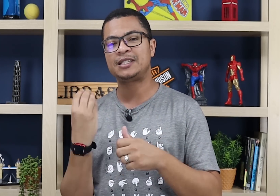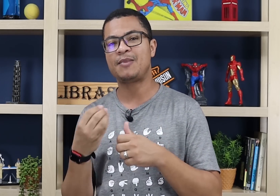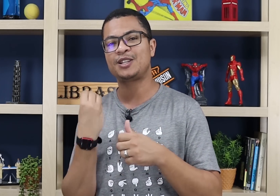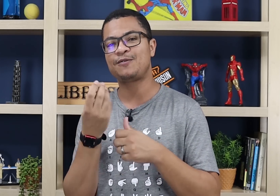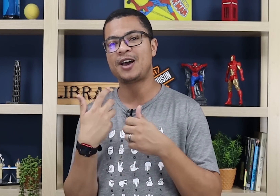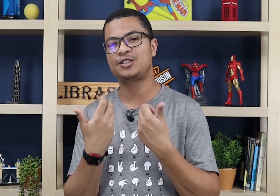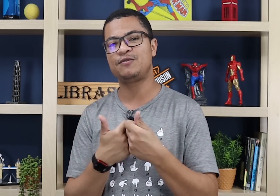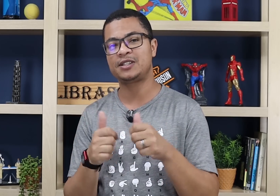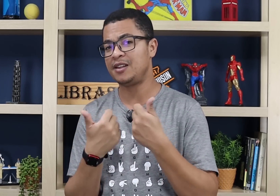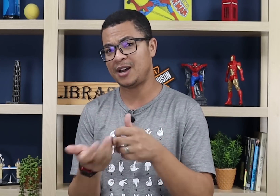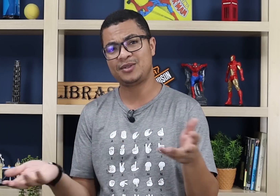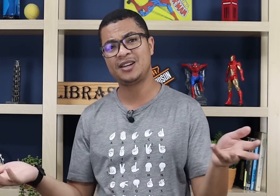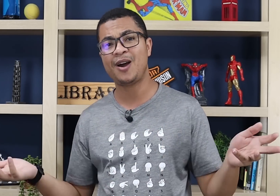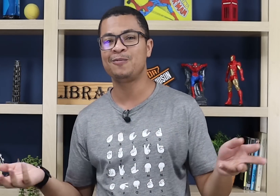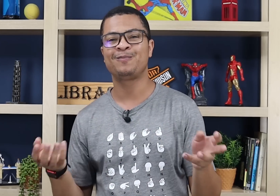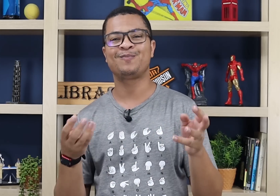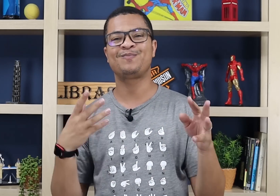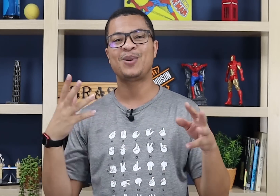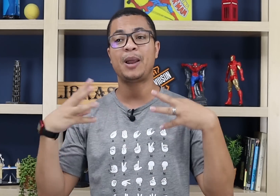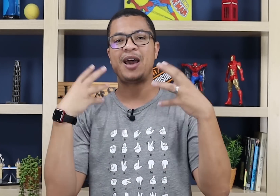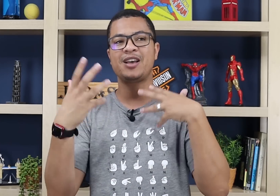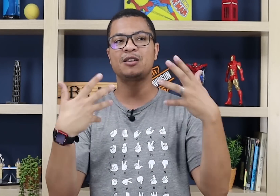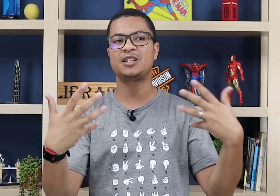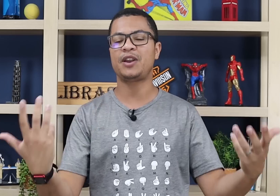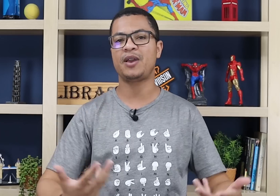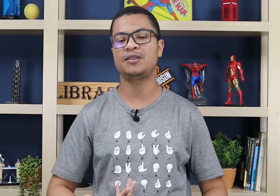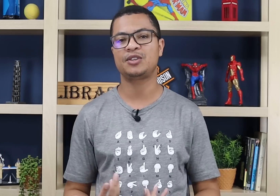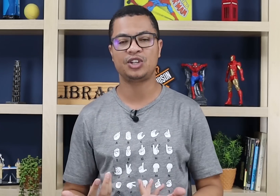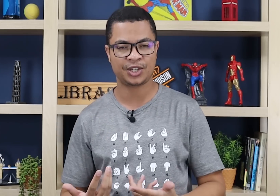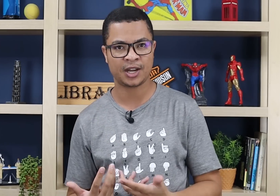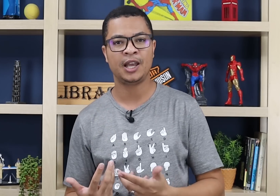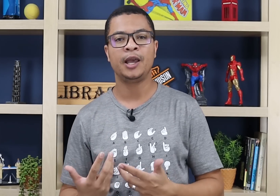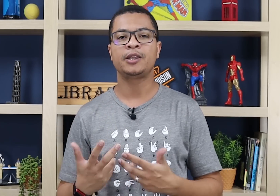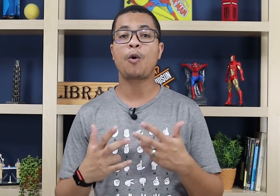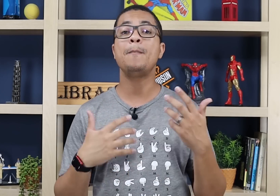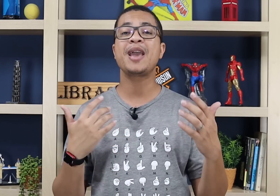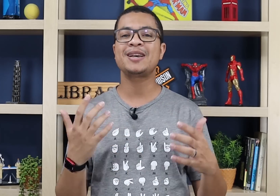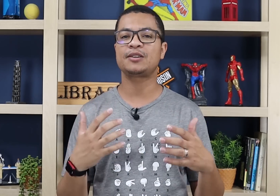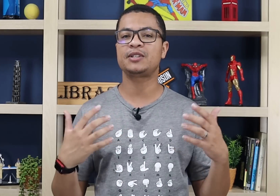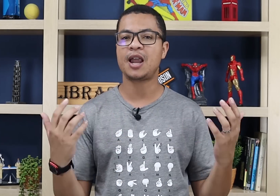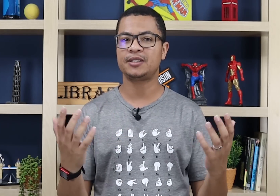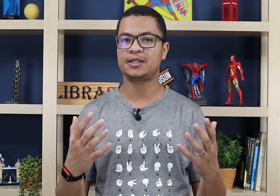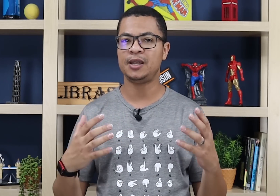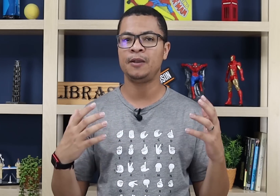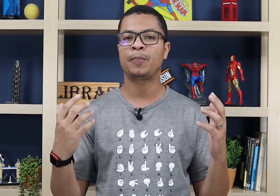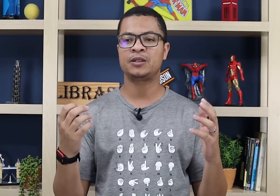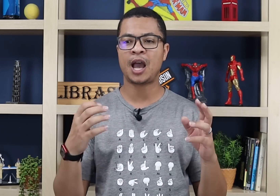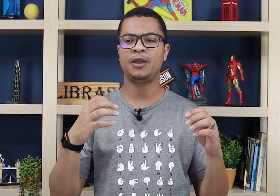vai ser mais fácil você lembrar do sinal. Porque ele aparece com mais frequência no seu dia a dia. Então começa com sinais assim, sabe?